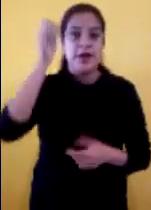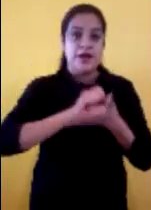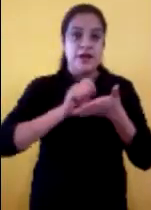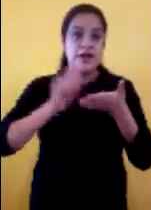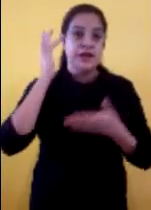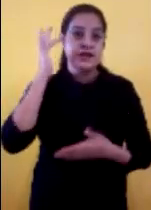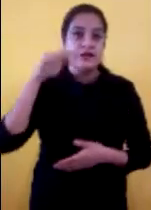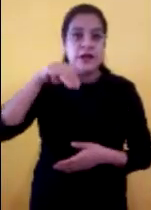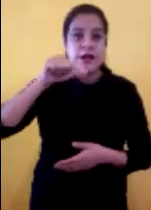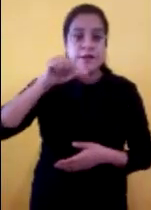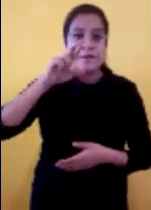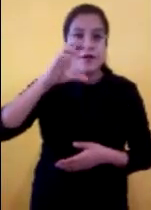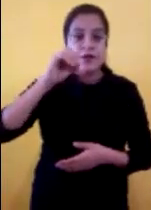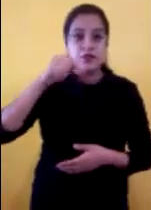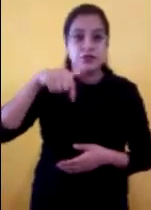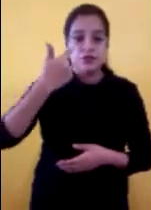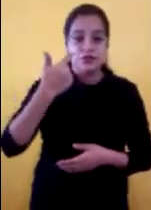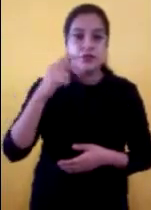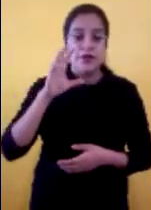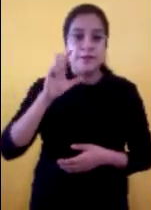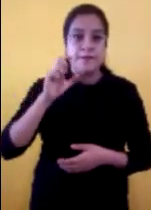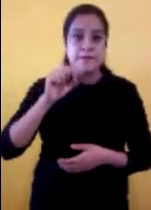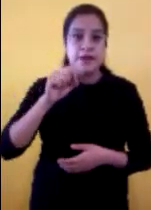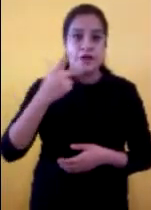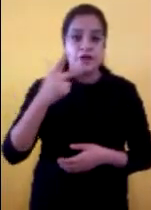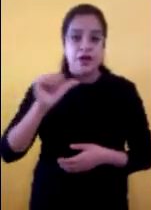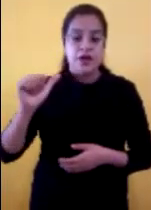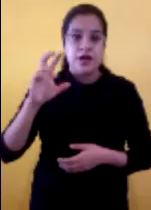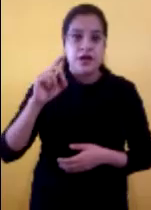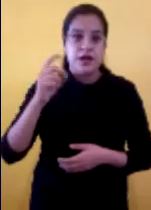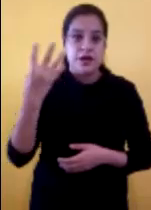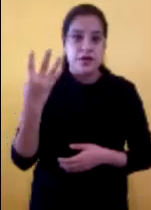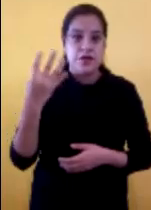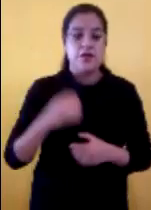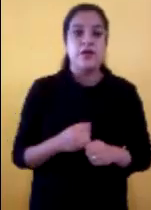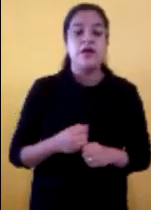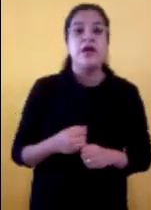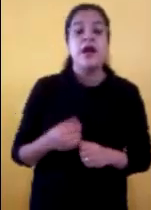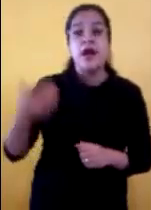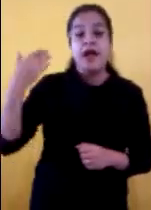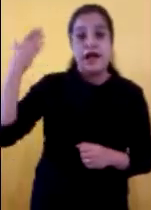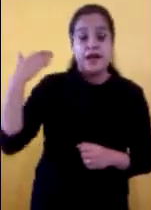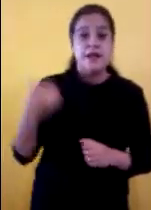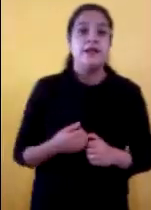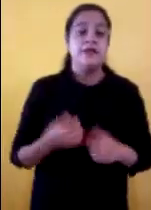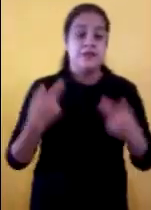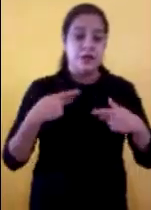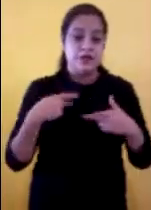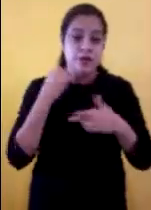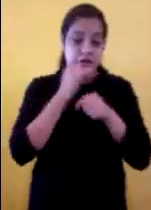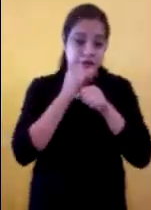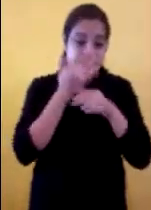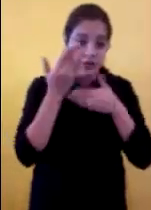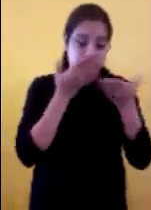Evangelio de San Marcos 12, 28 al 34 En aquel tiempo uno de los escribas se